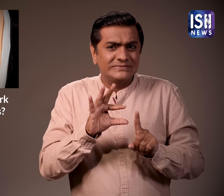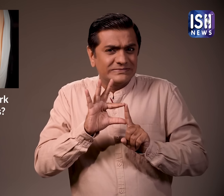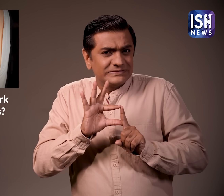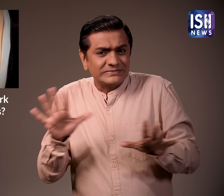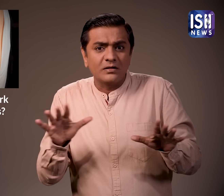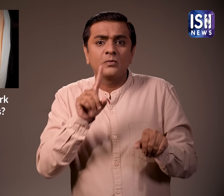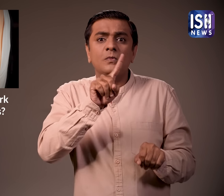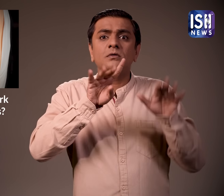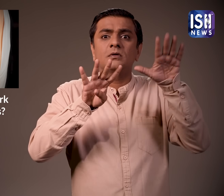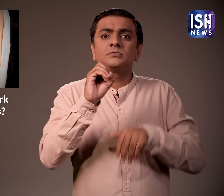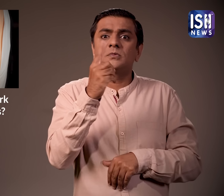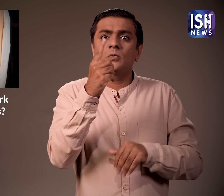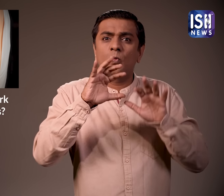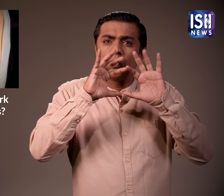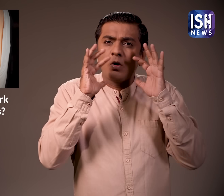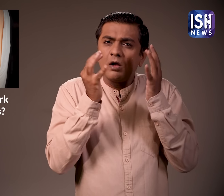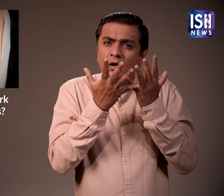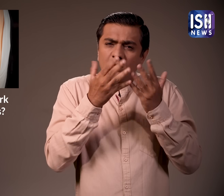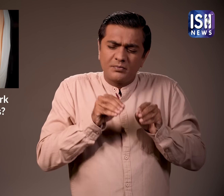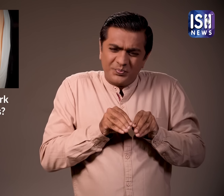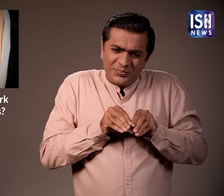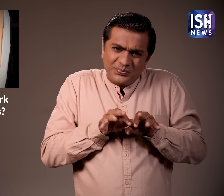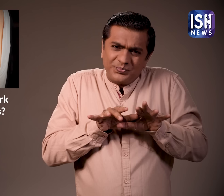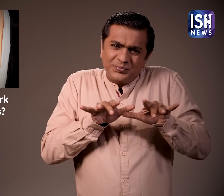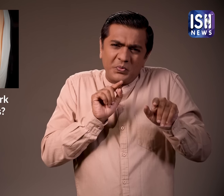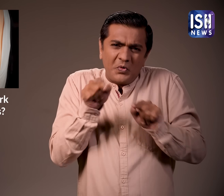दुनिया वास्तों में बीसवी सदी में चेचक के प्रकुप से जूच रही थी